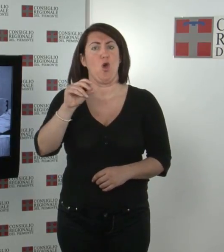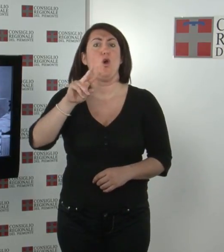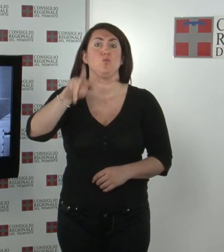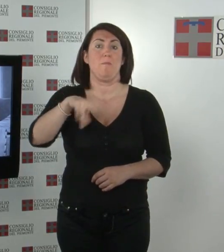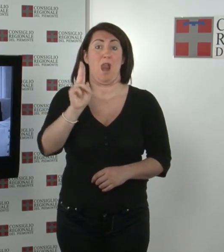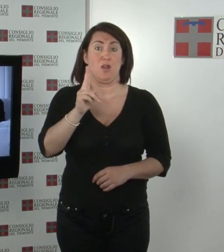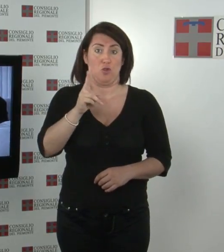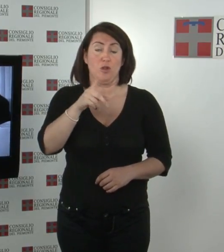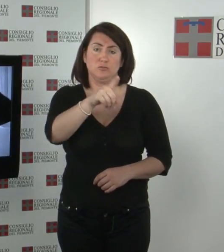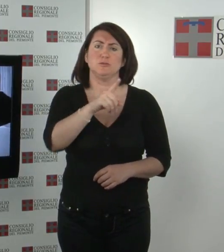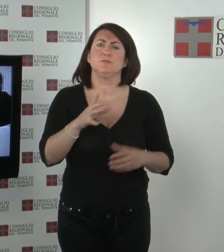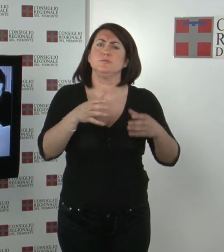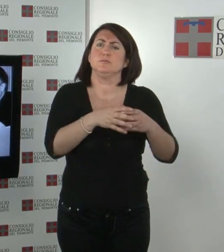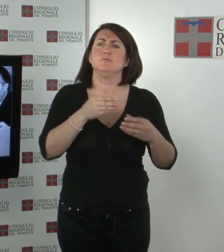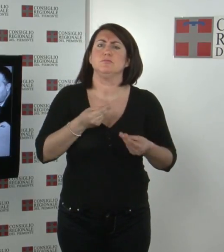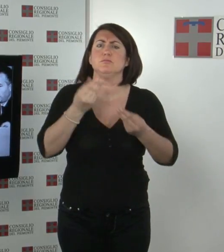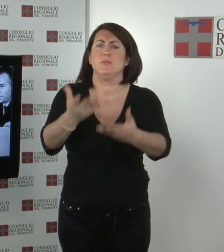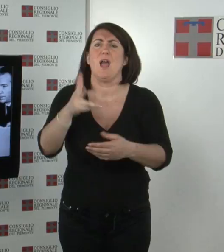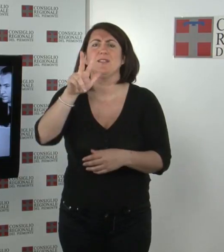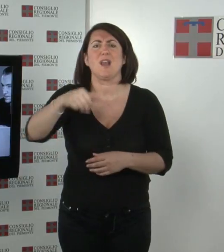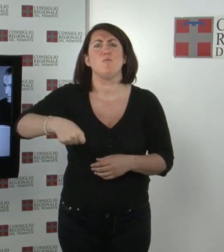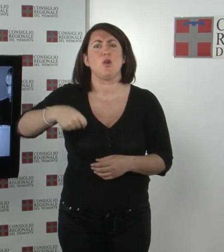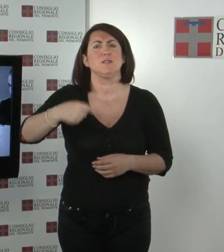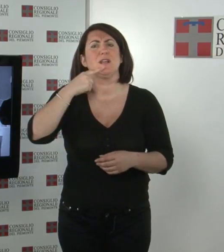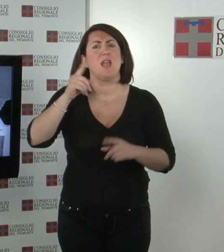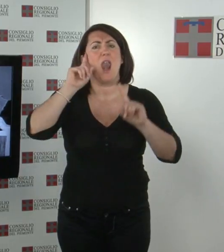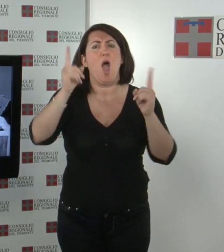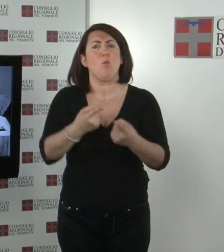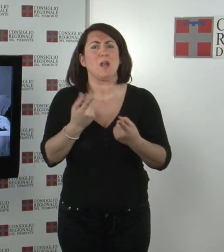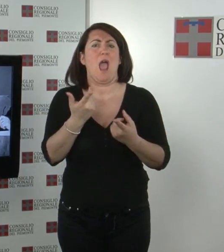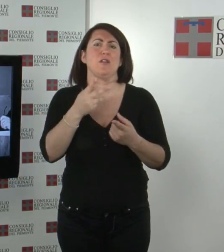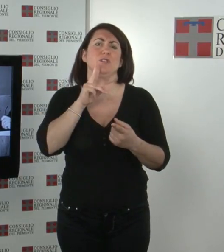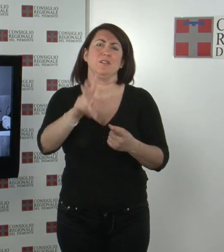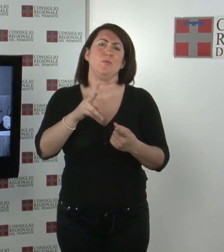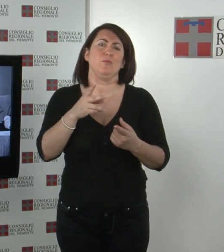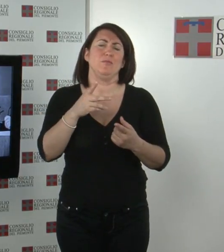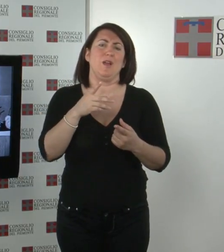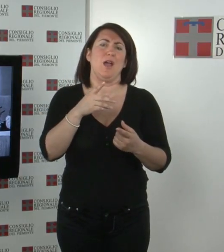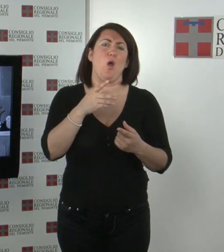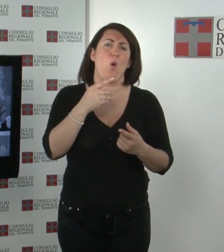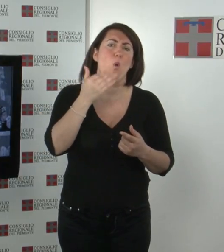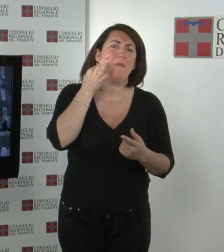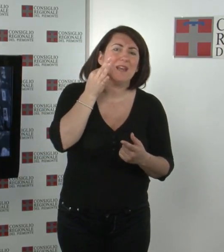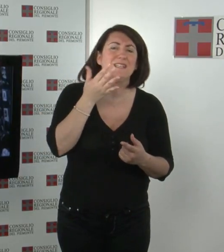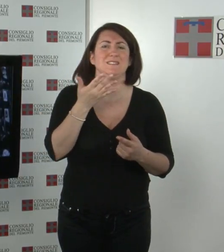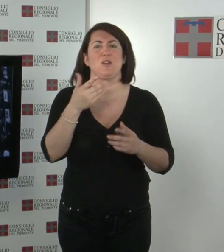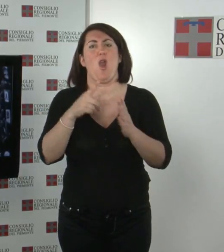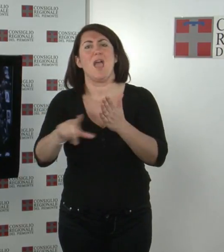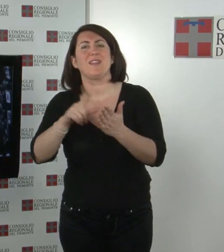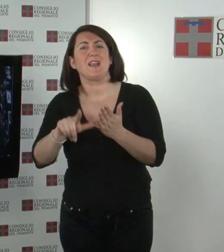conferimento di tre borse di studio destinate a laureati in discipline letterarie e umanistiche presso le Università Piemontesi per tesi di laurea